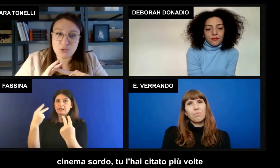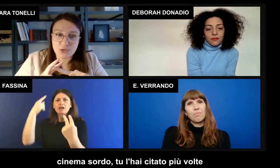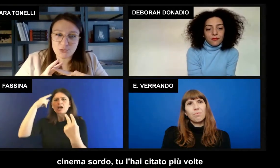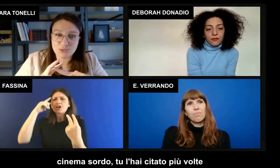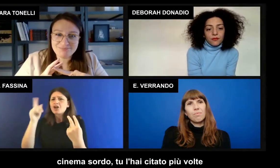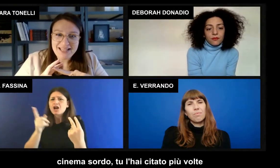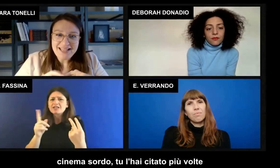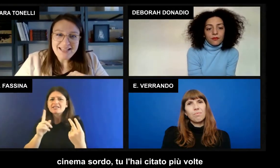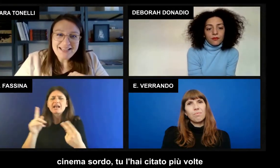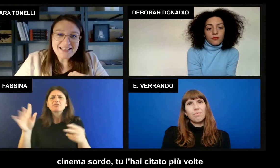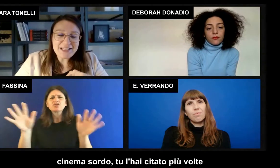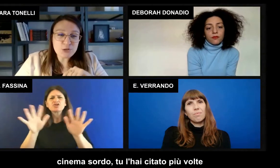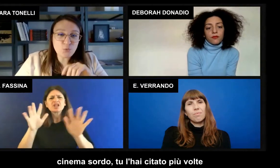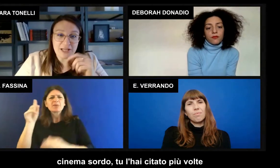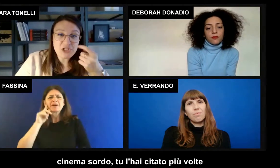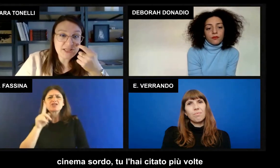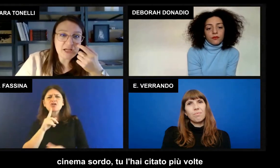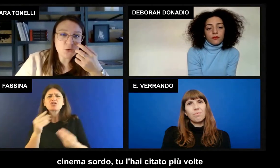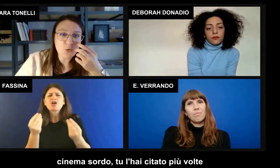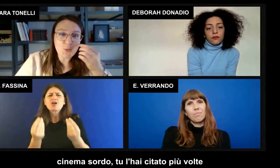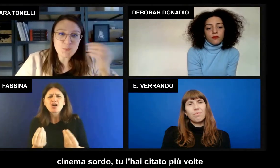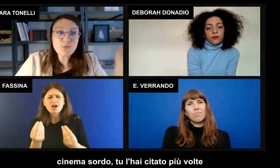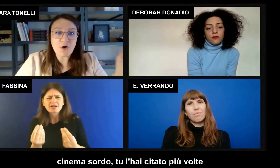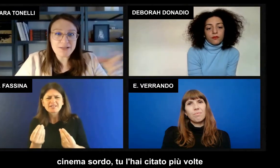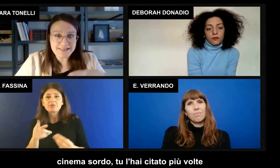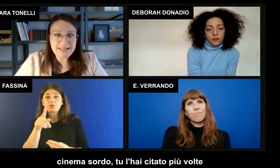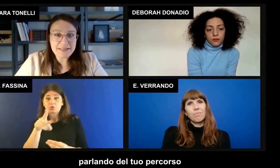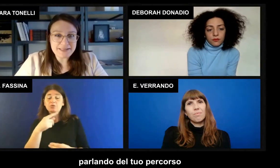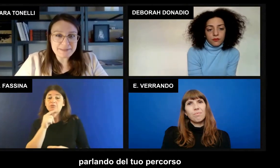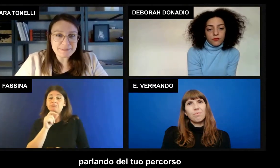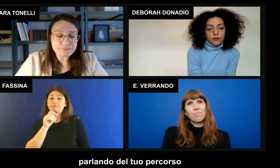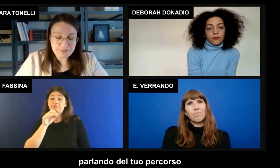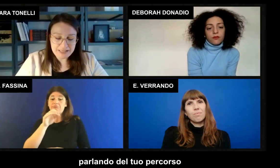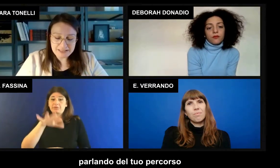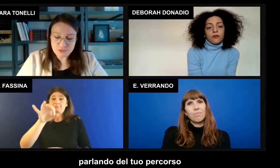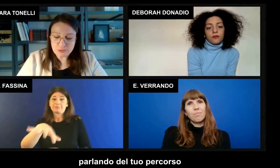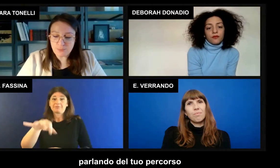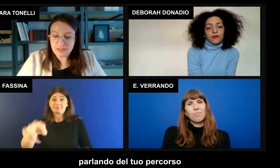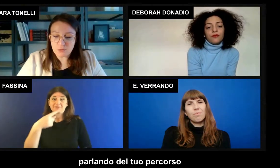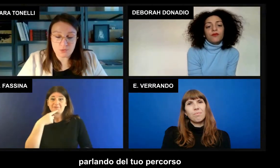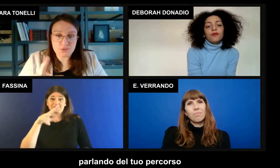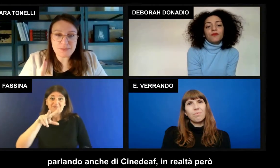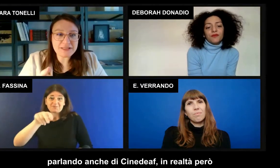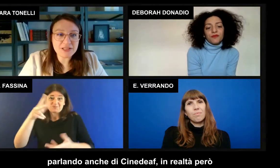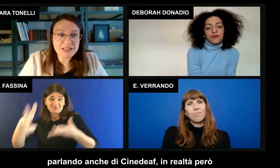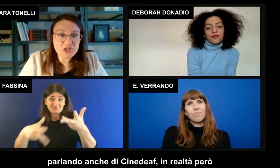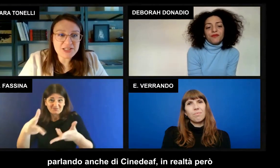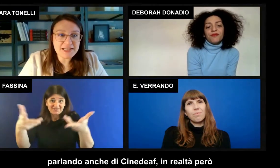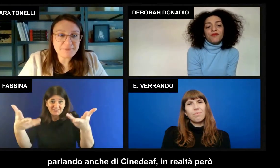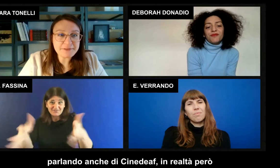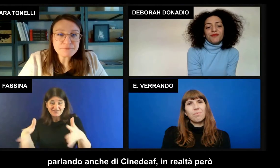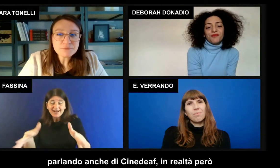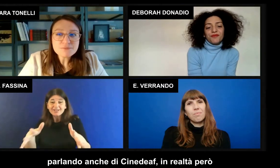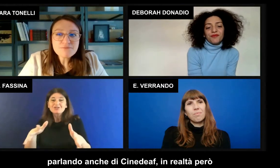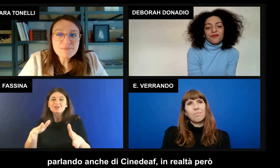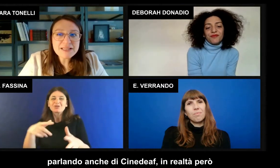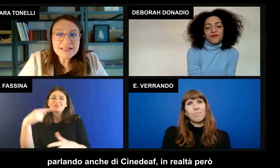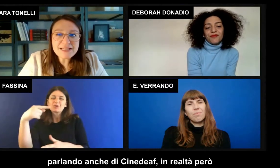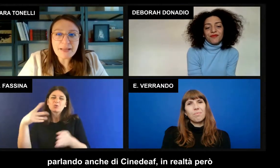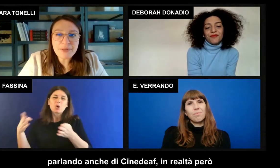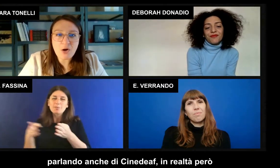il cinema sordo. Tu l'hai citato più volte parlando del tuo percorso, parlando anche di Cinedef